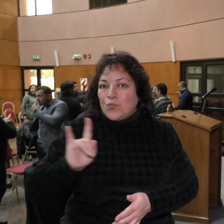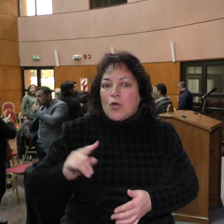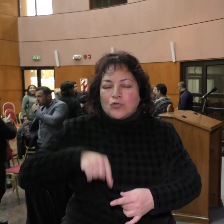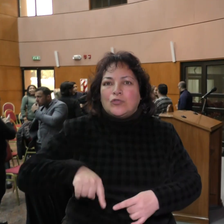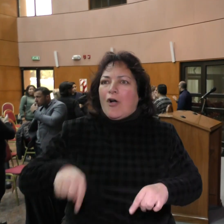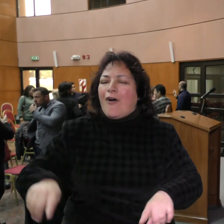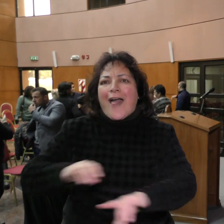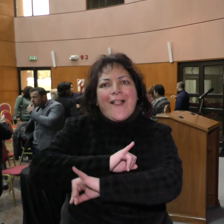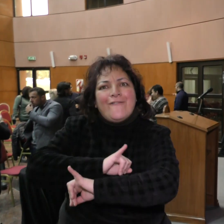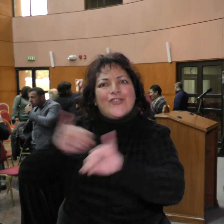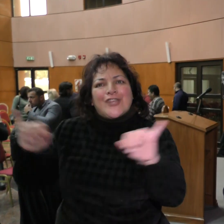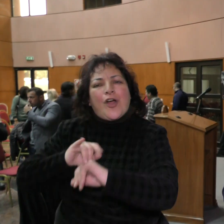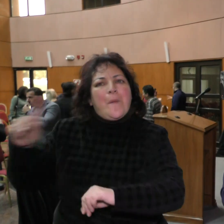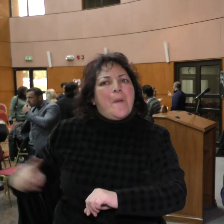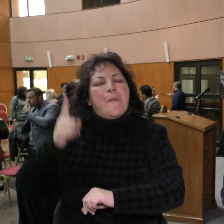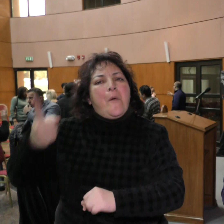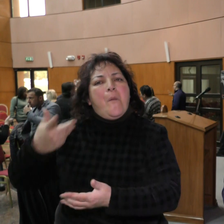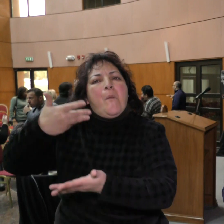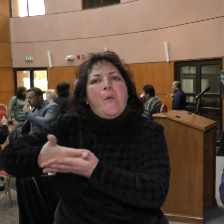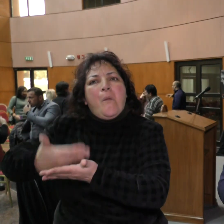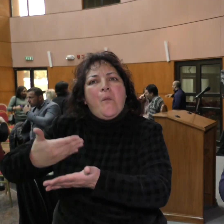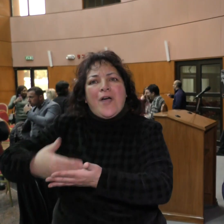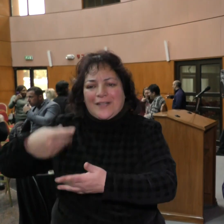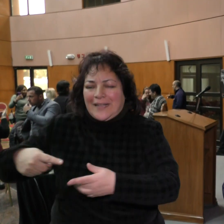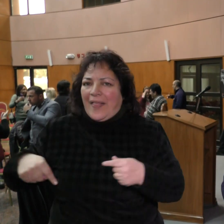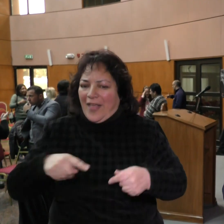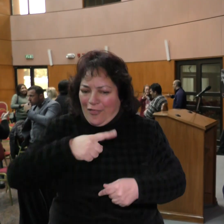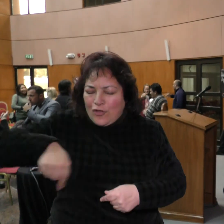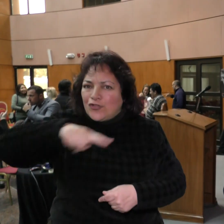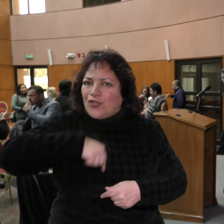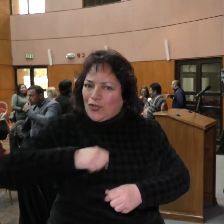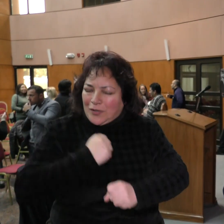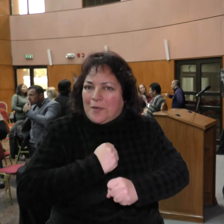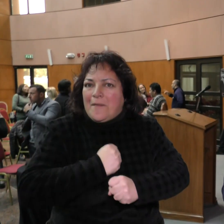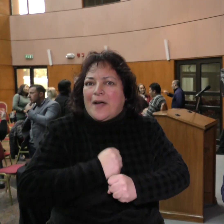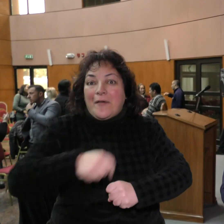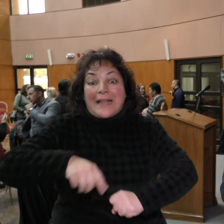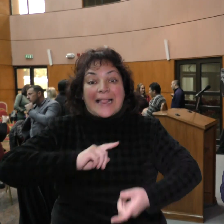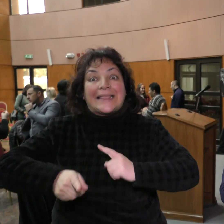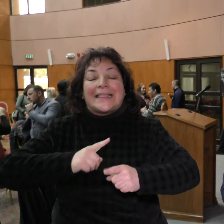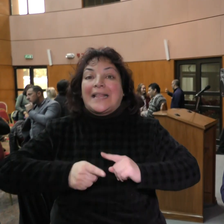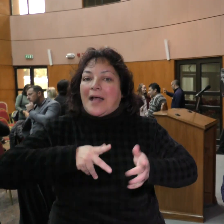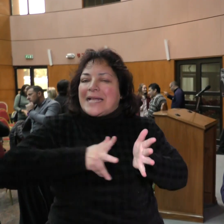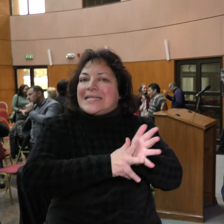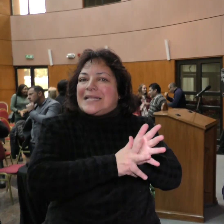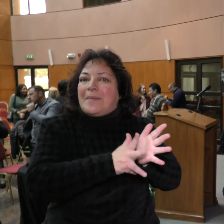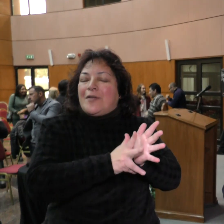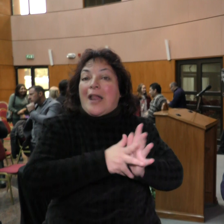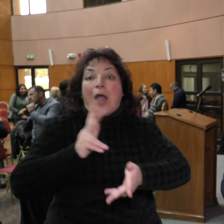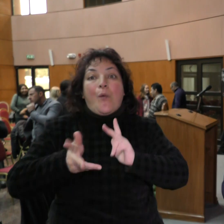como primera oferta académica desde nuestra gestión a TILSA, esta Tecnicatura en Interpretación de Lenguas de Señas Argentinas. ¿Por qué